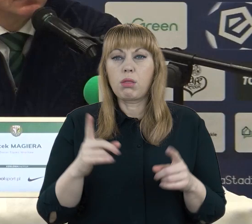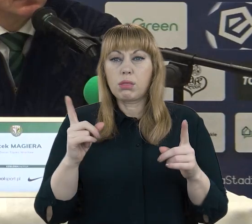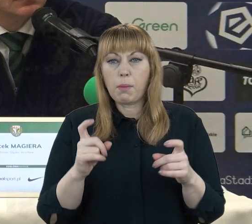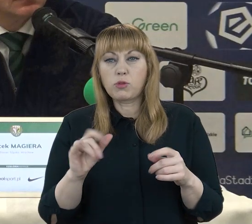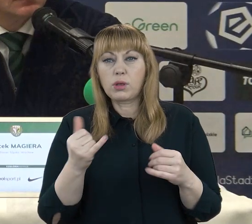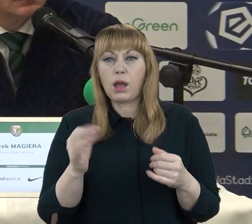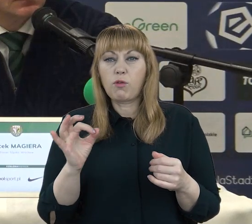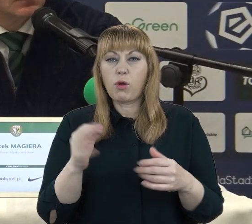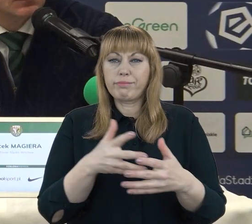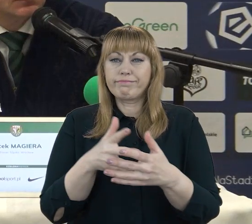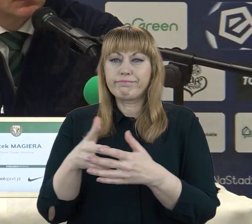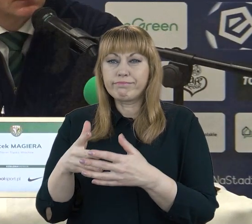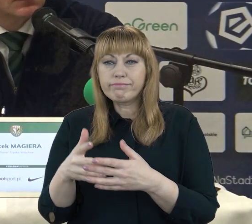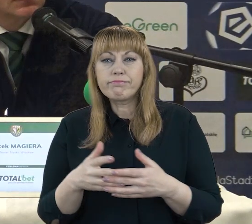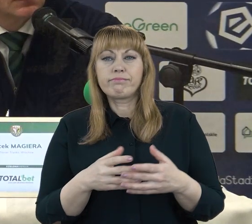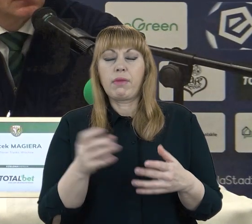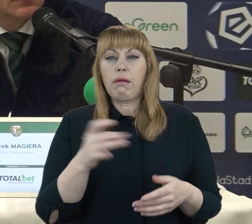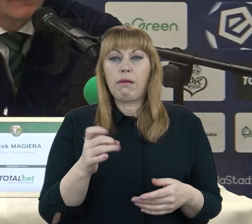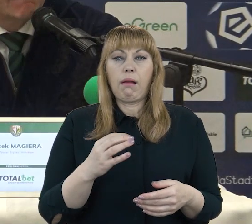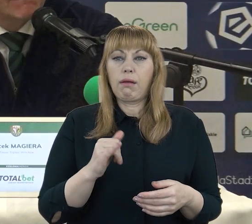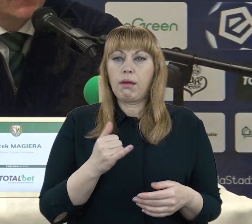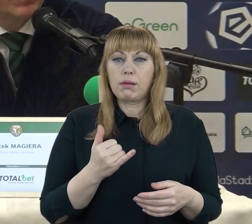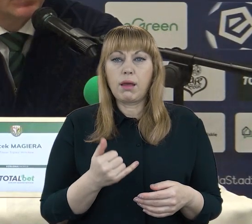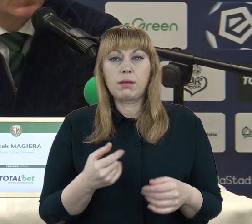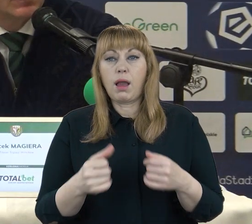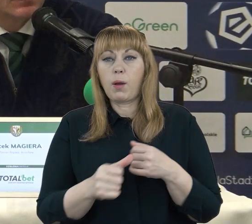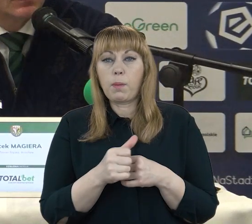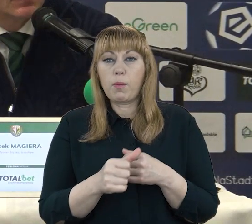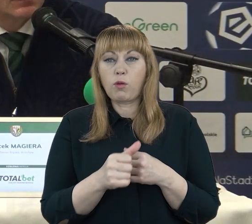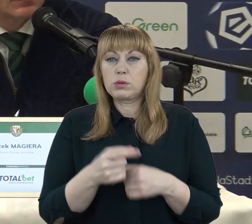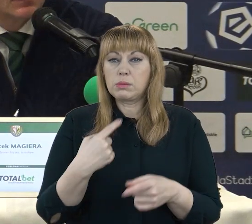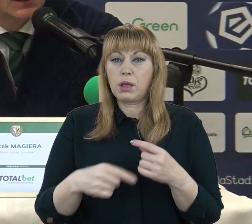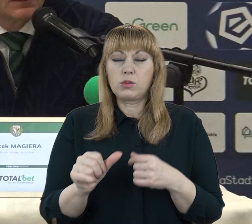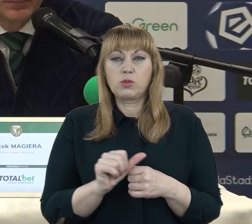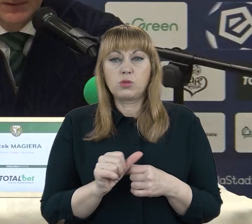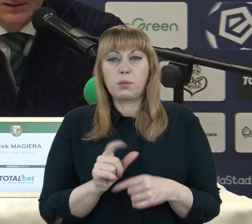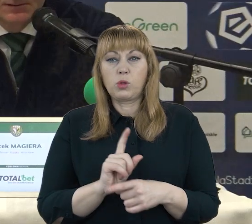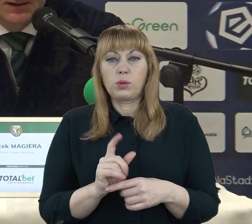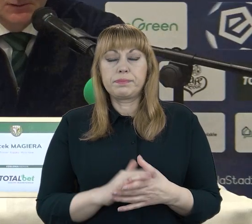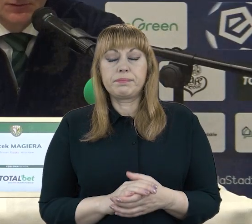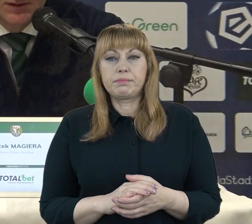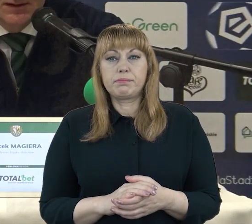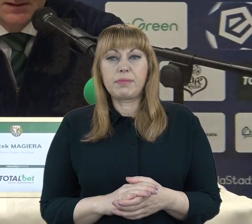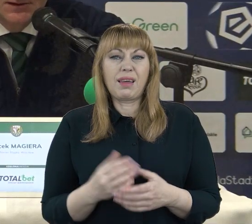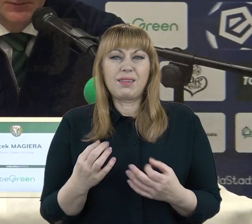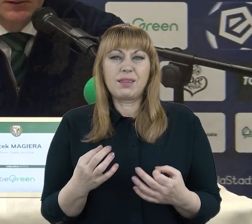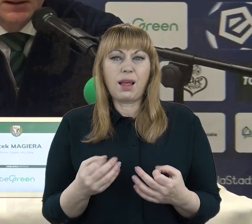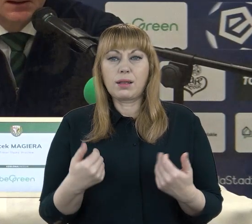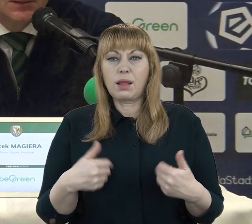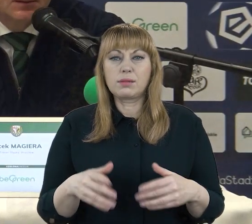ocenia ten jego występ i jaka była też wielki upowód tej jego zmiany w sześćdziesiątych minutach? Znaczy, nie chciałbym tutaj teraz na szybko oceniać, bo to